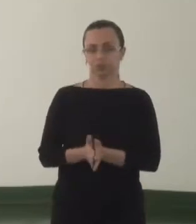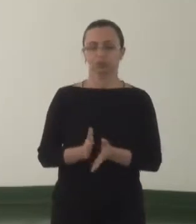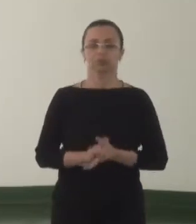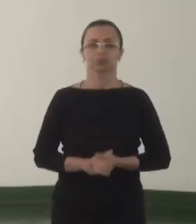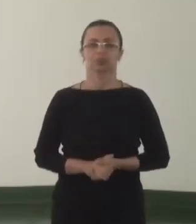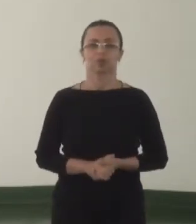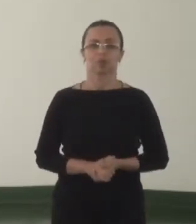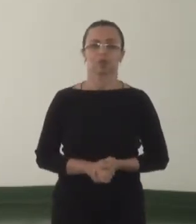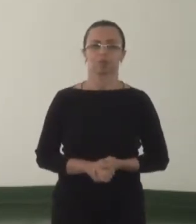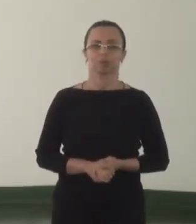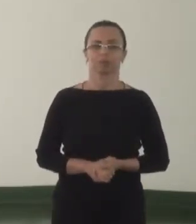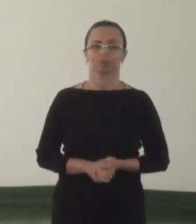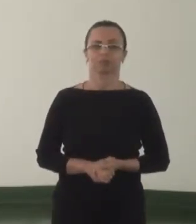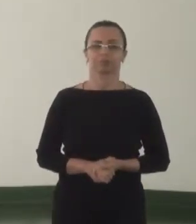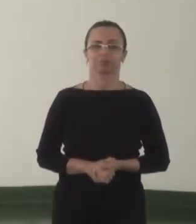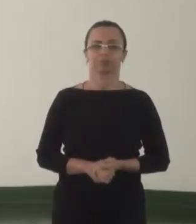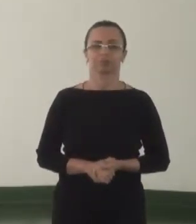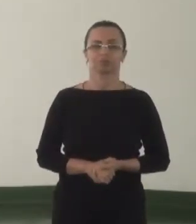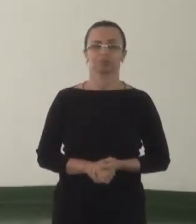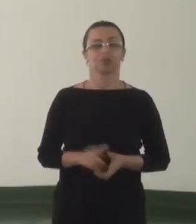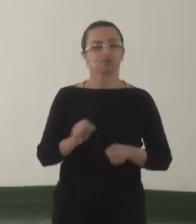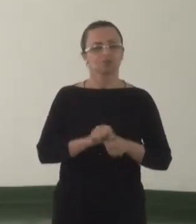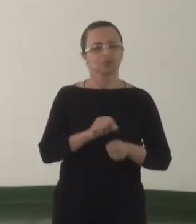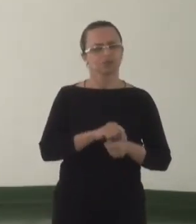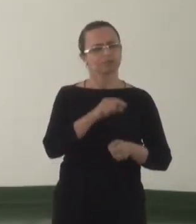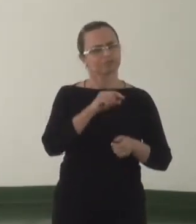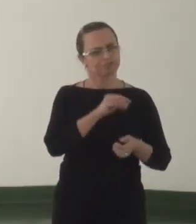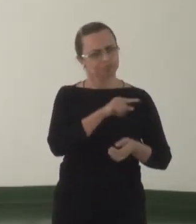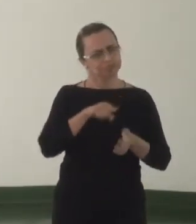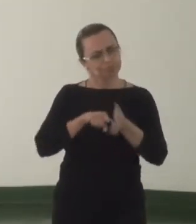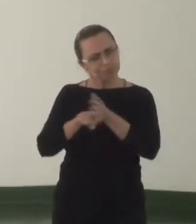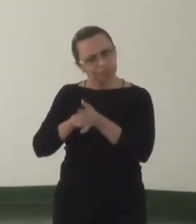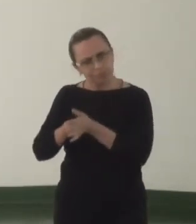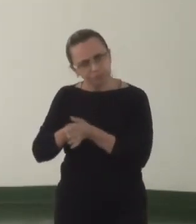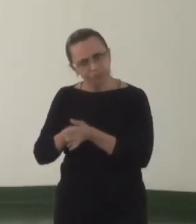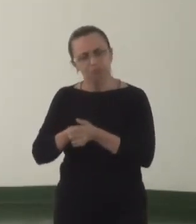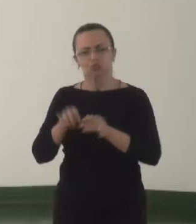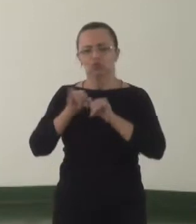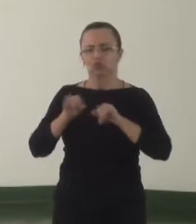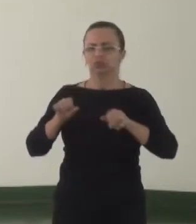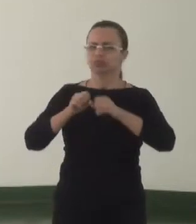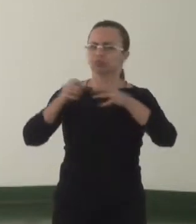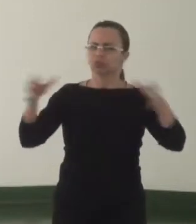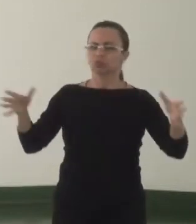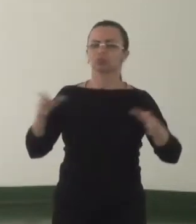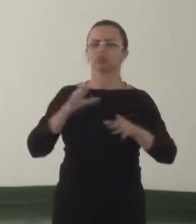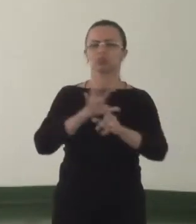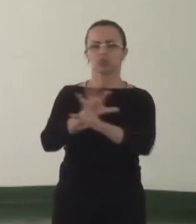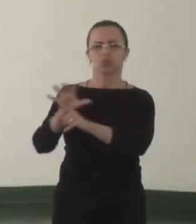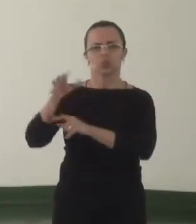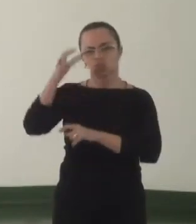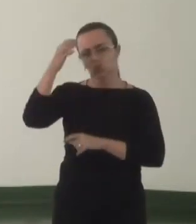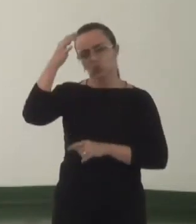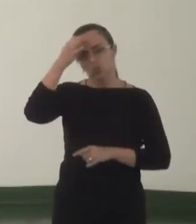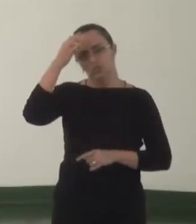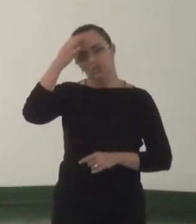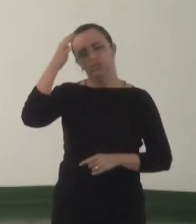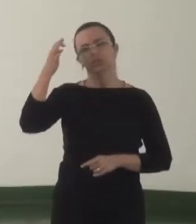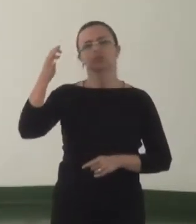Fazer pesquisas e divulgar amplamente com o objetivo de conscientizar a sociedade